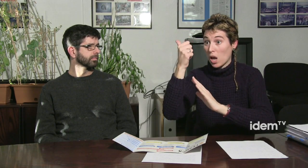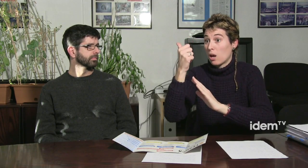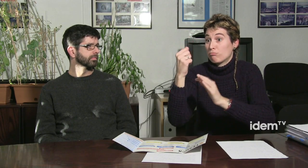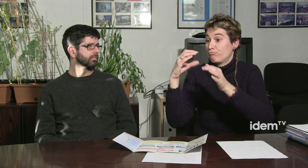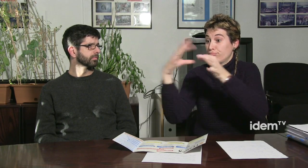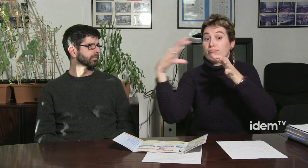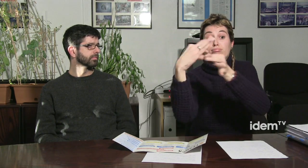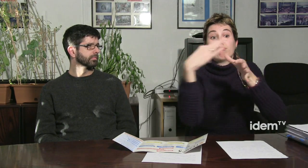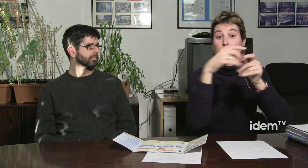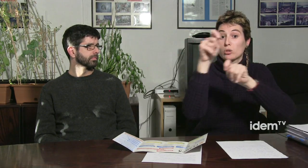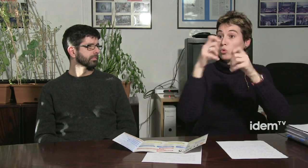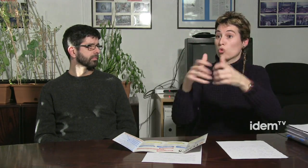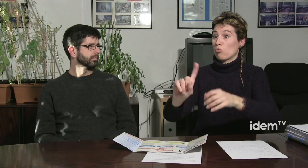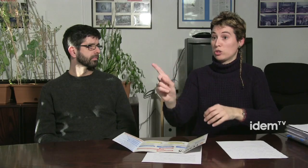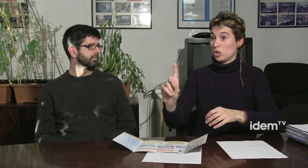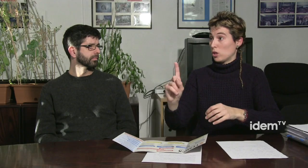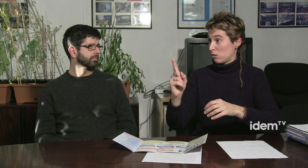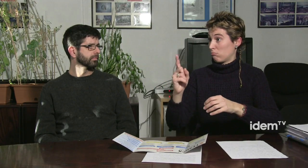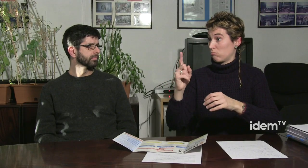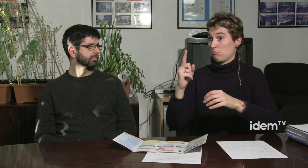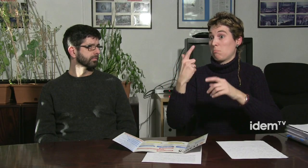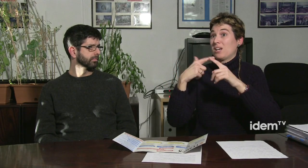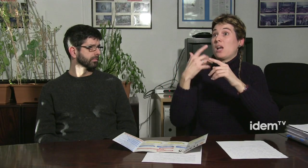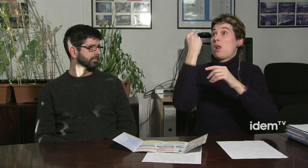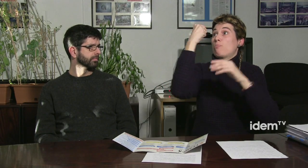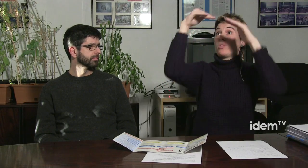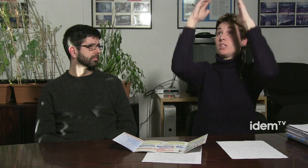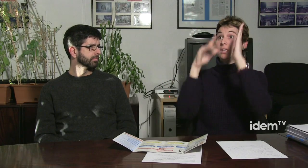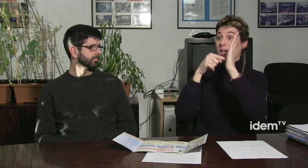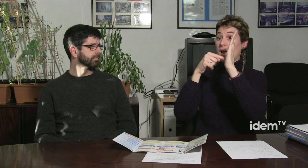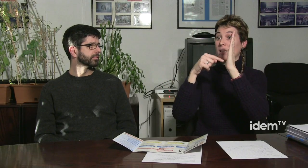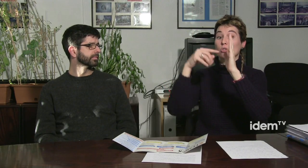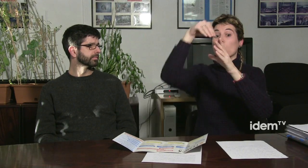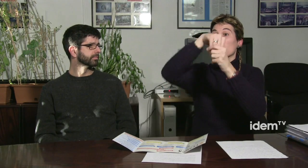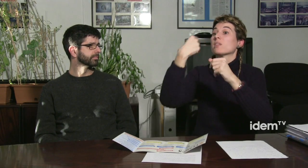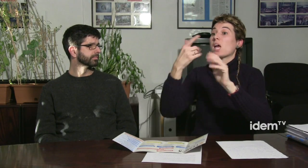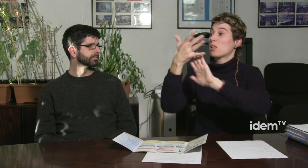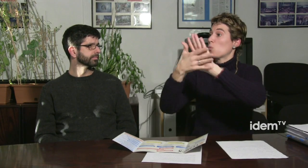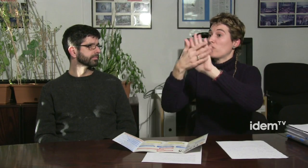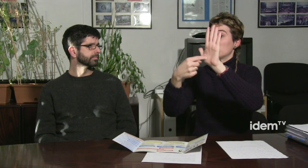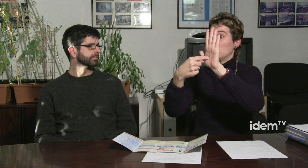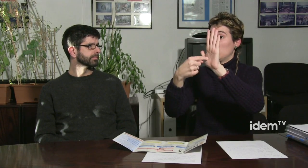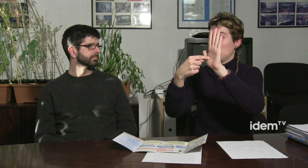Sense la FESOCA no hi hauria un nexe d'unió, moltes de les associacions estarien perdudes,